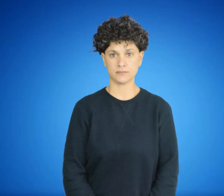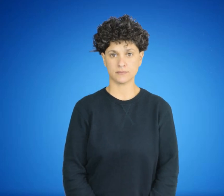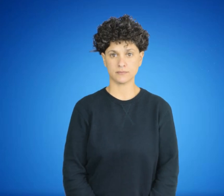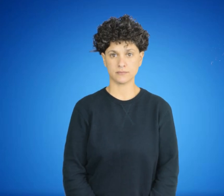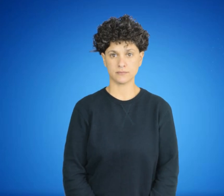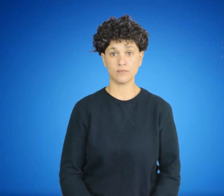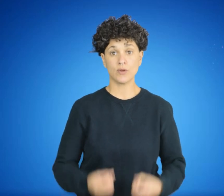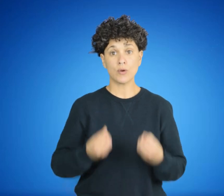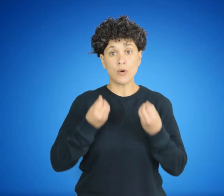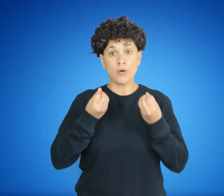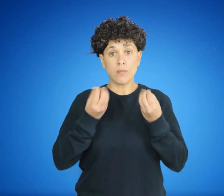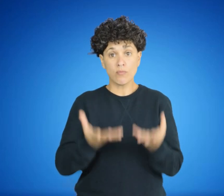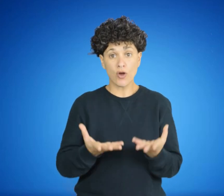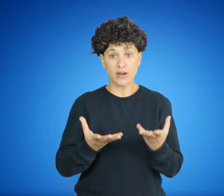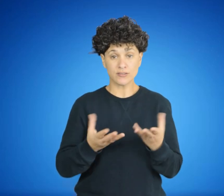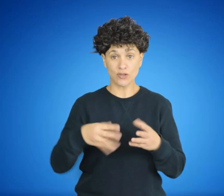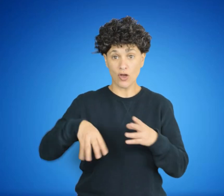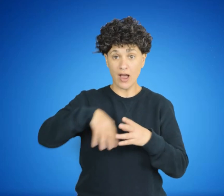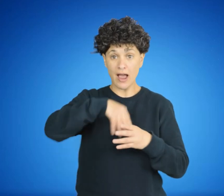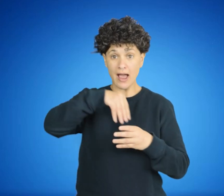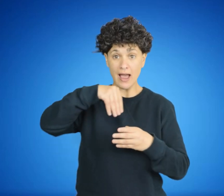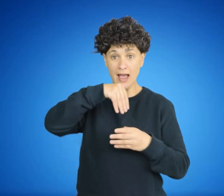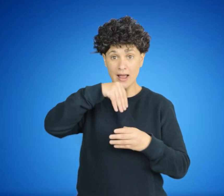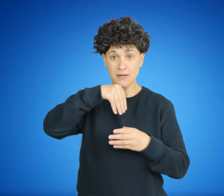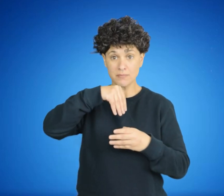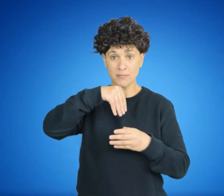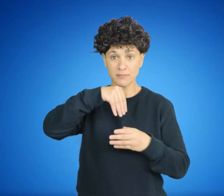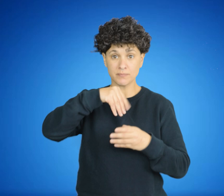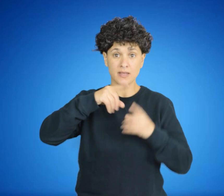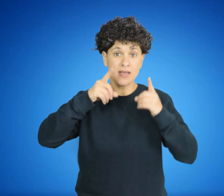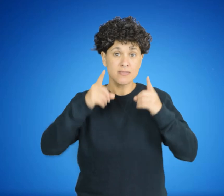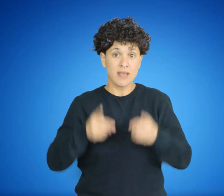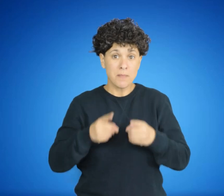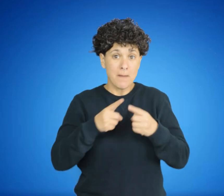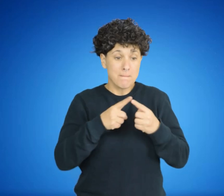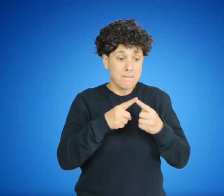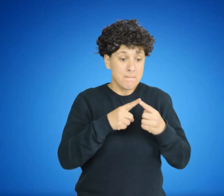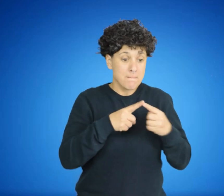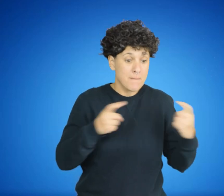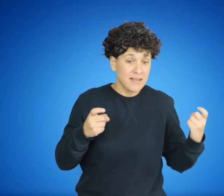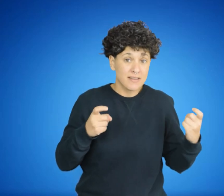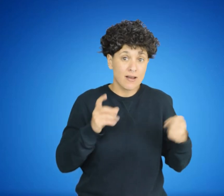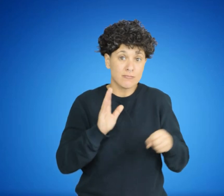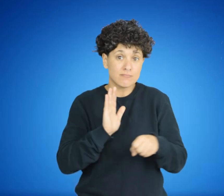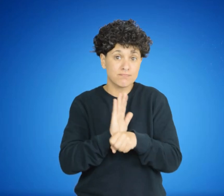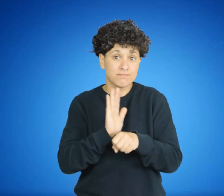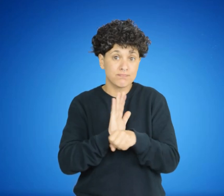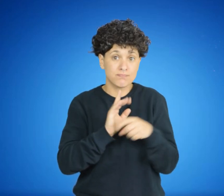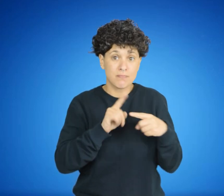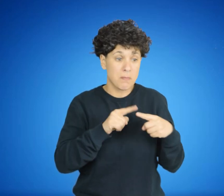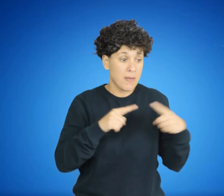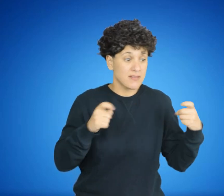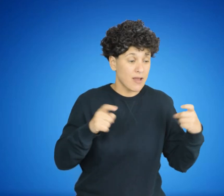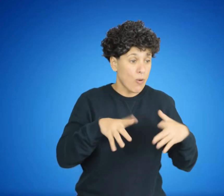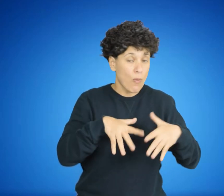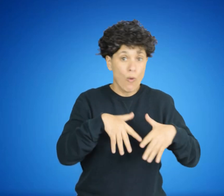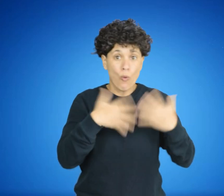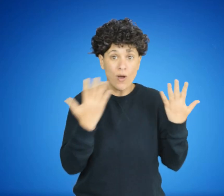Debido a ello, cuando el cuerpo muere, el alma muere con él. ¡Gracias! ¡Gracias! ¡Gracias!